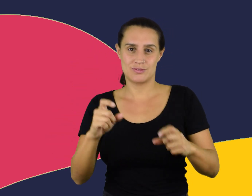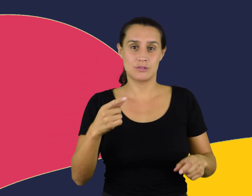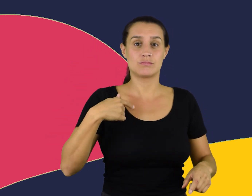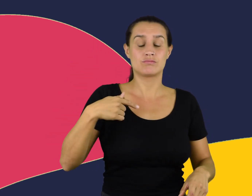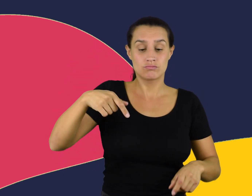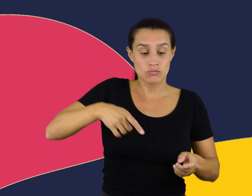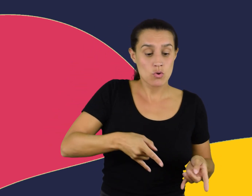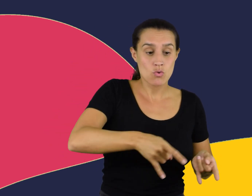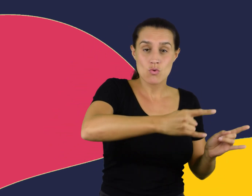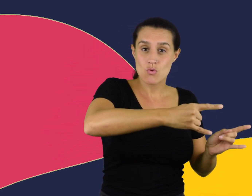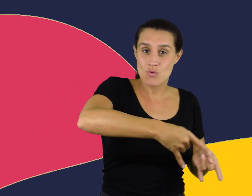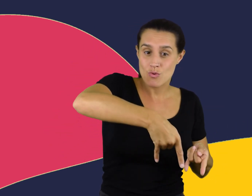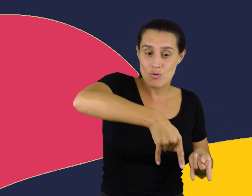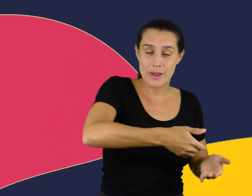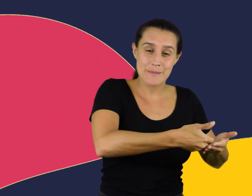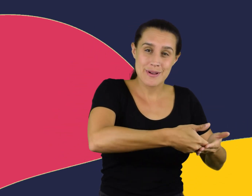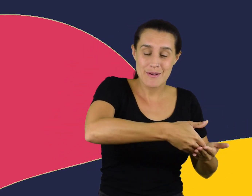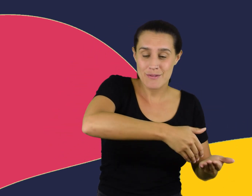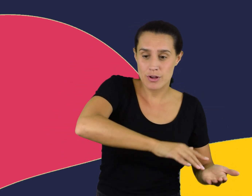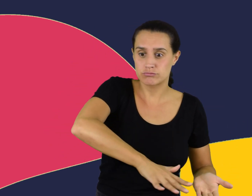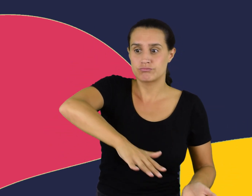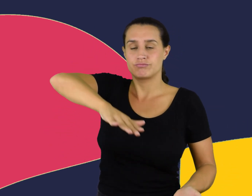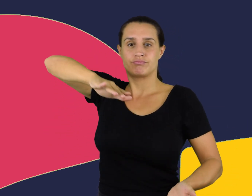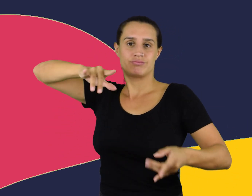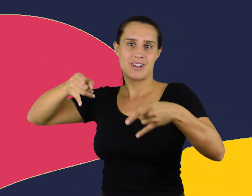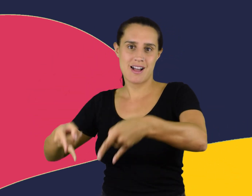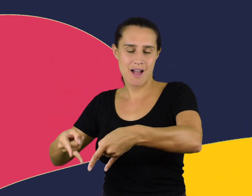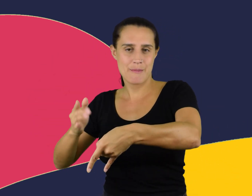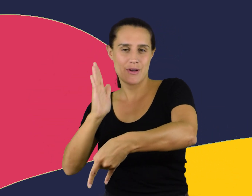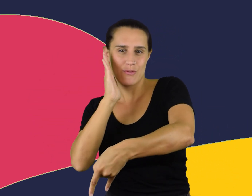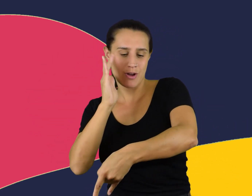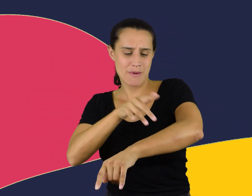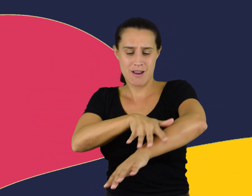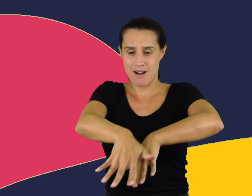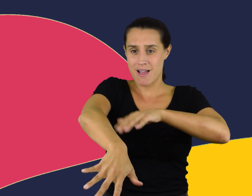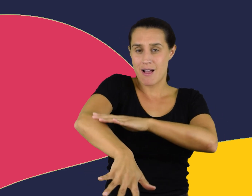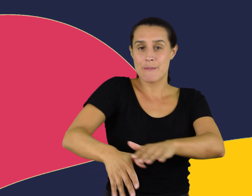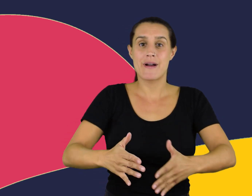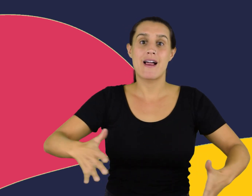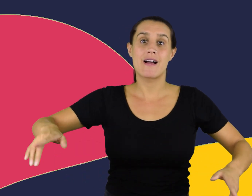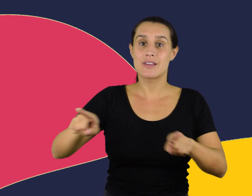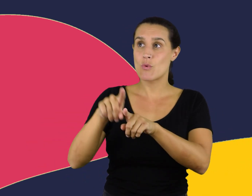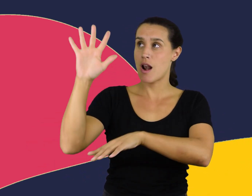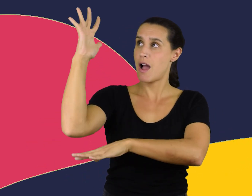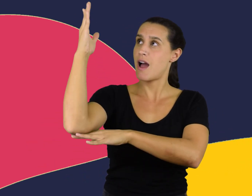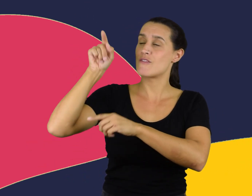Y salimos de la cuna para dormir en la cama. Nos crecen los brazos como crecen las ramas.